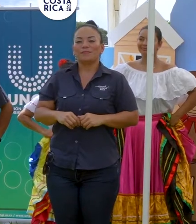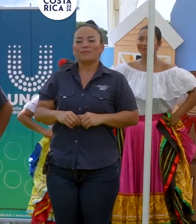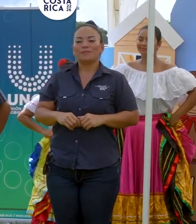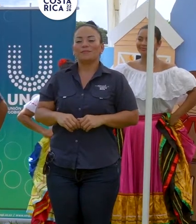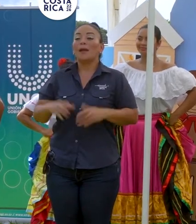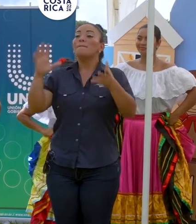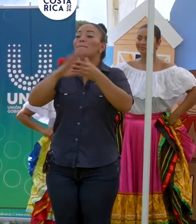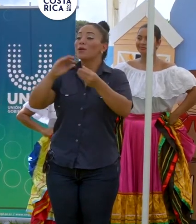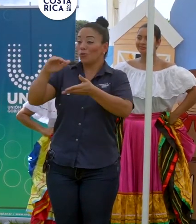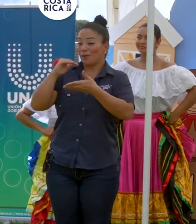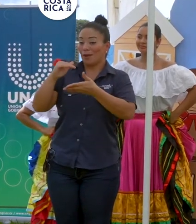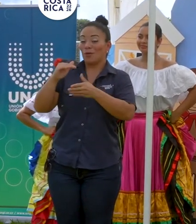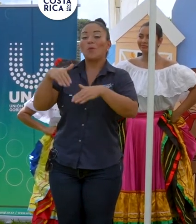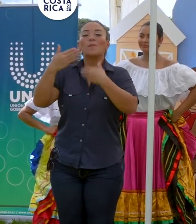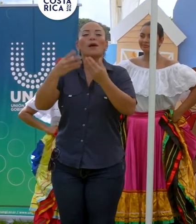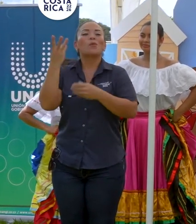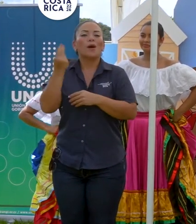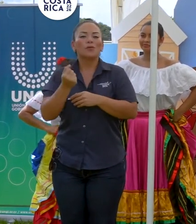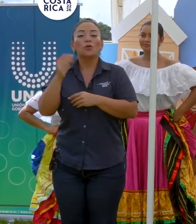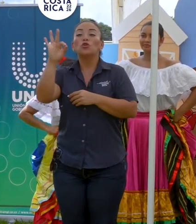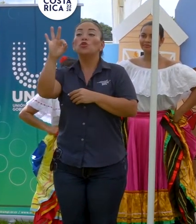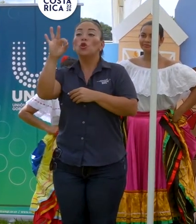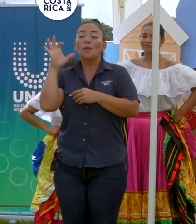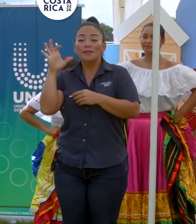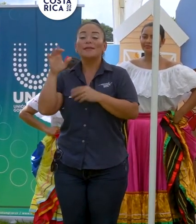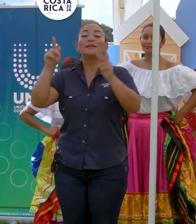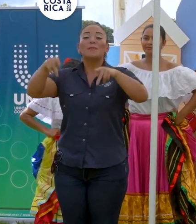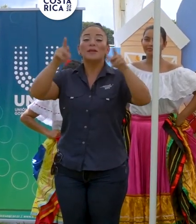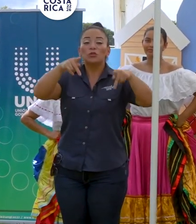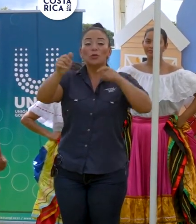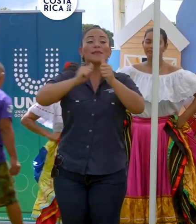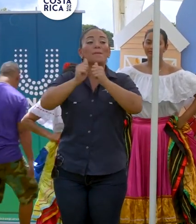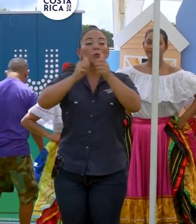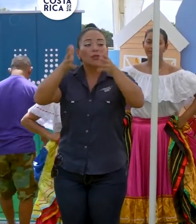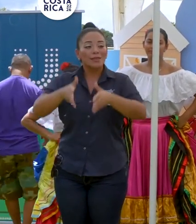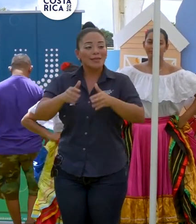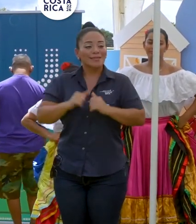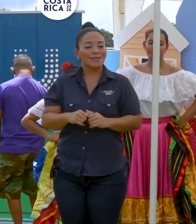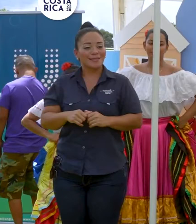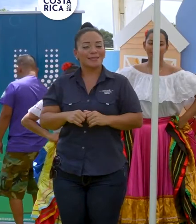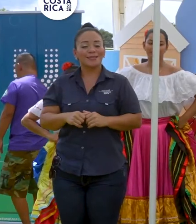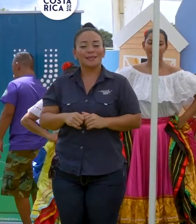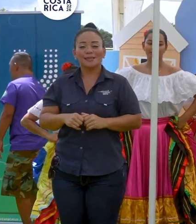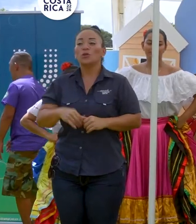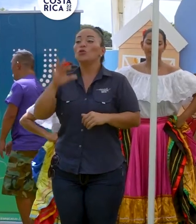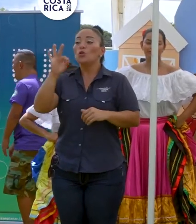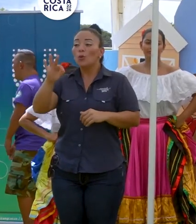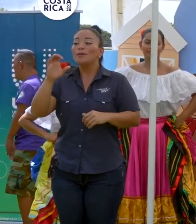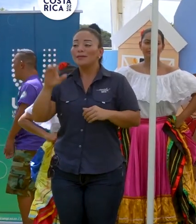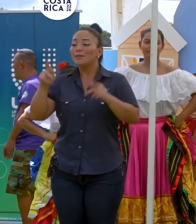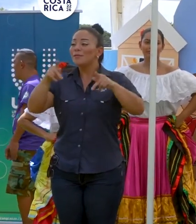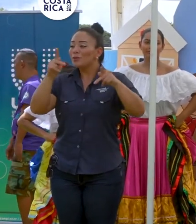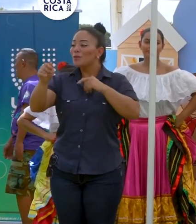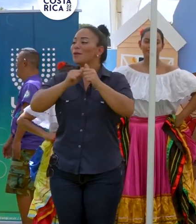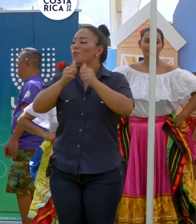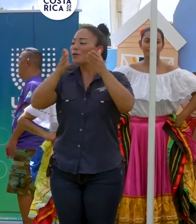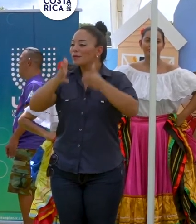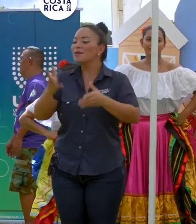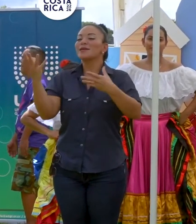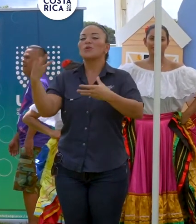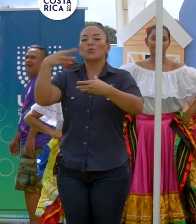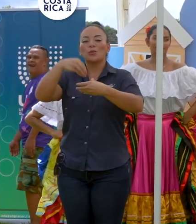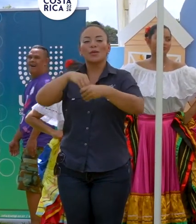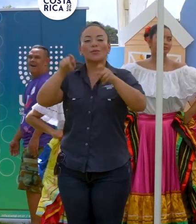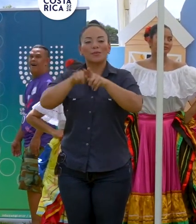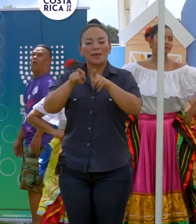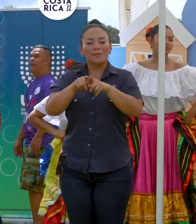cuentan que va a haber 900 atletas, oigan eso, deportistas, incluyendo